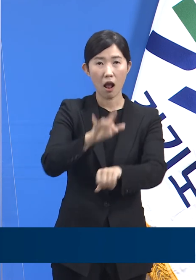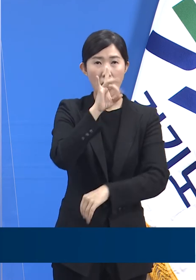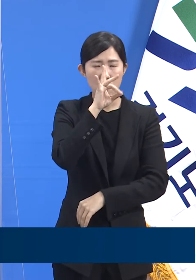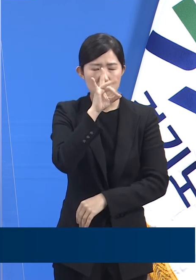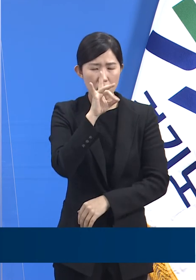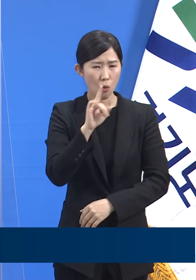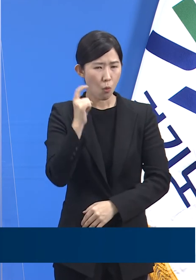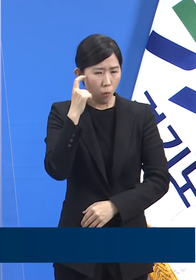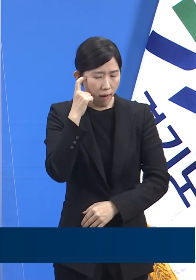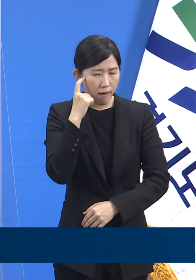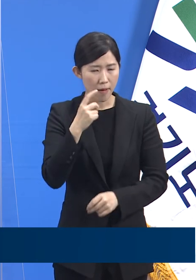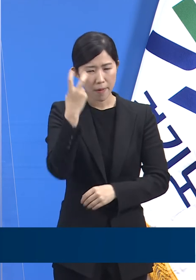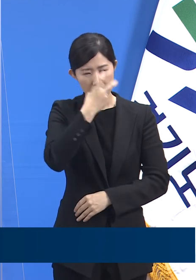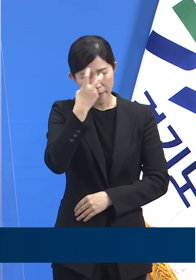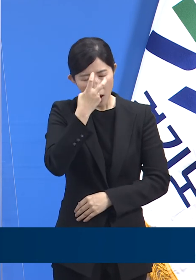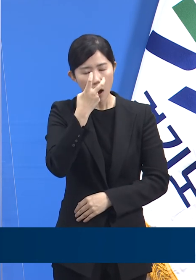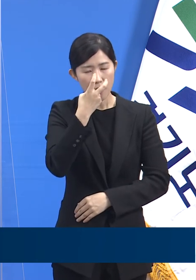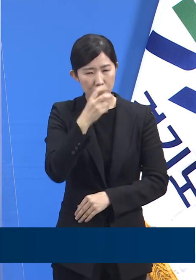하겠습니다.